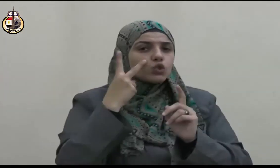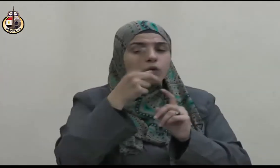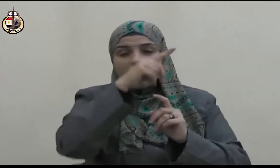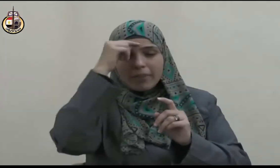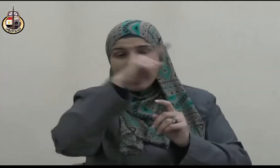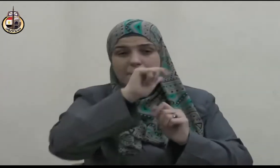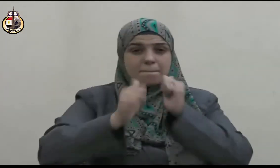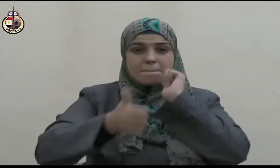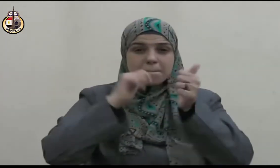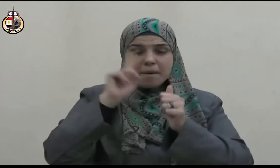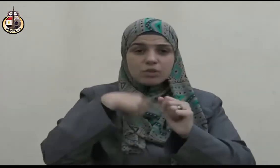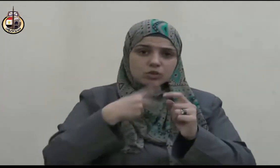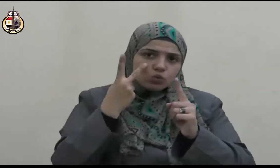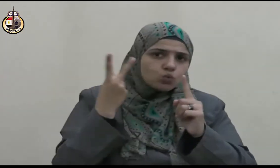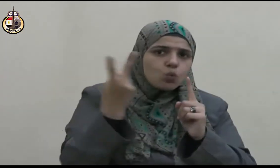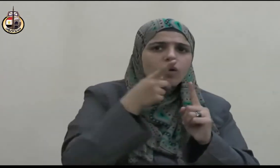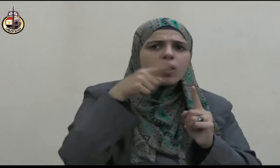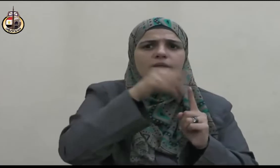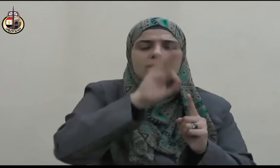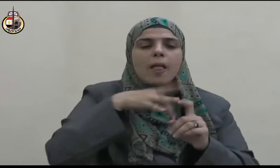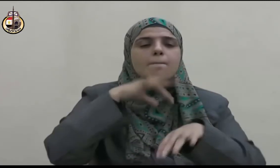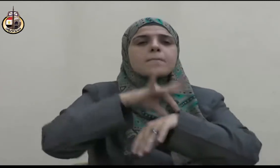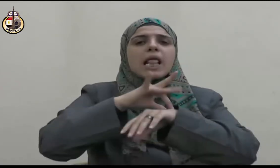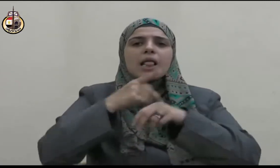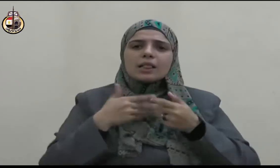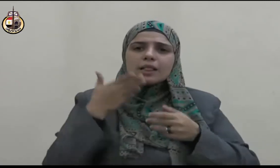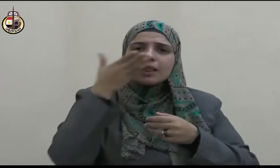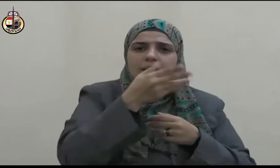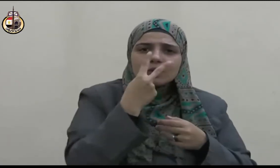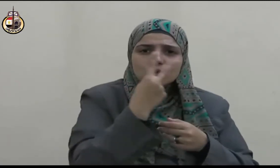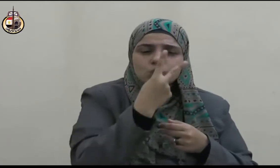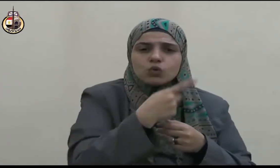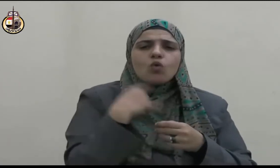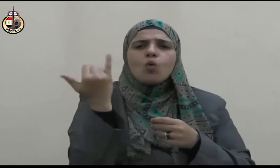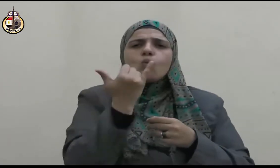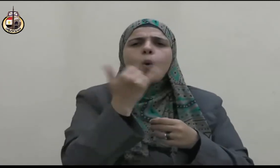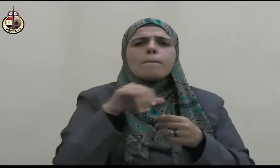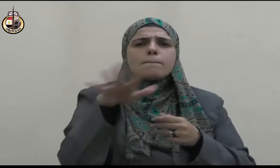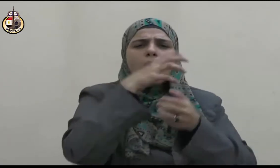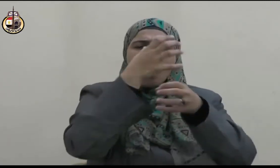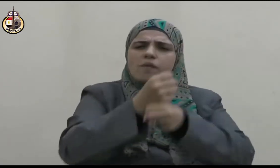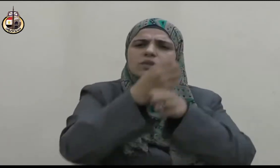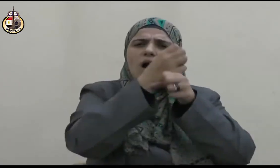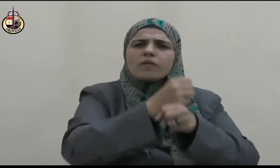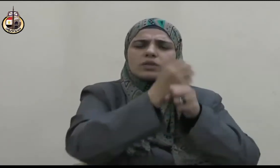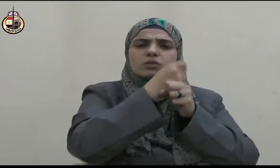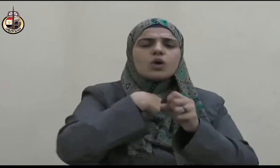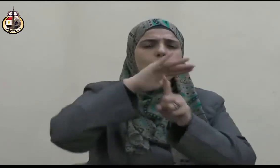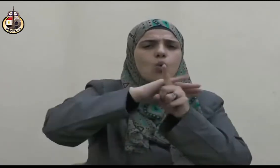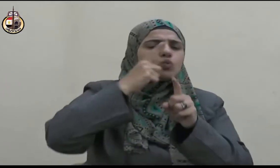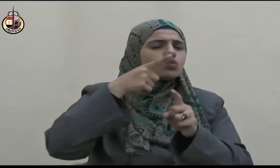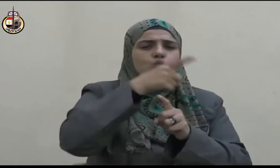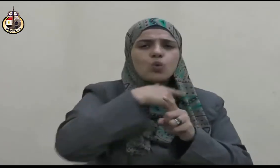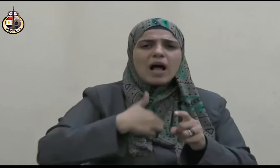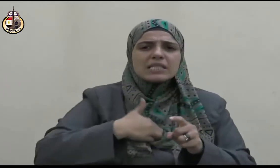اللهم صلي وسلم وبارك عليه وعلى آله وصحبه أجمعين ومن